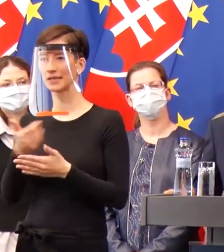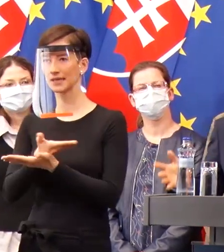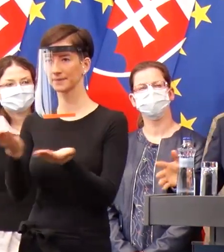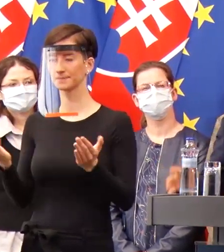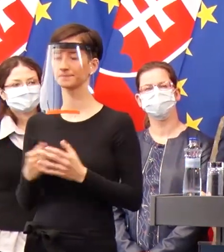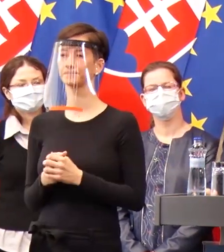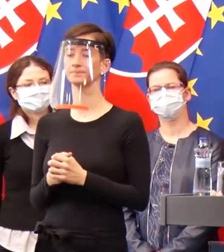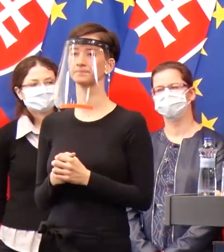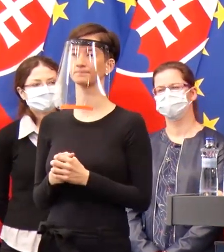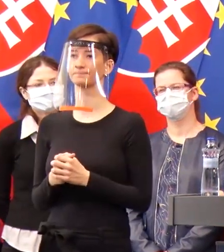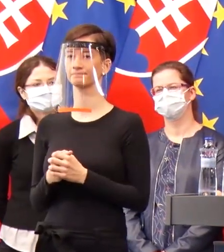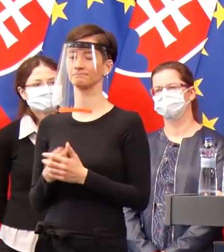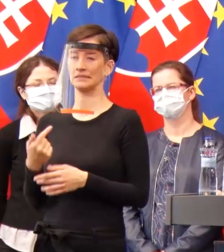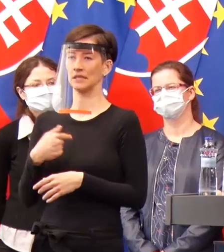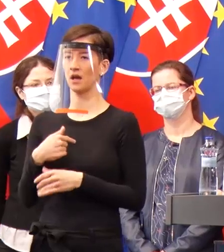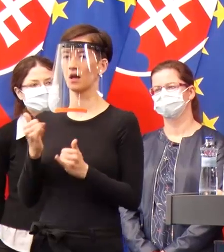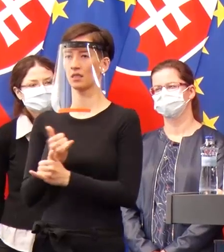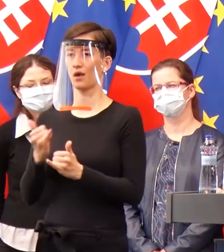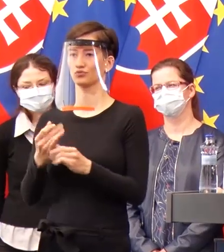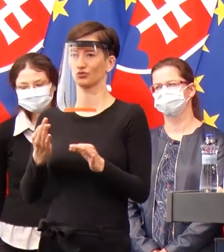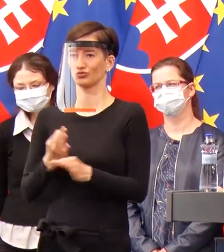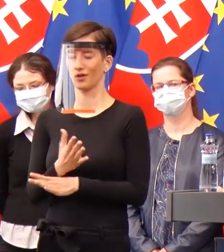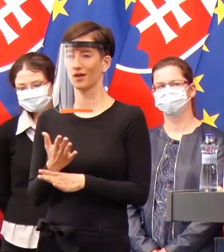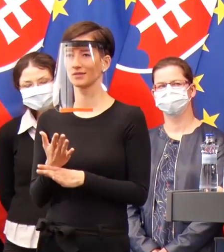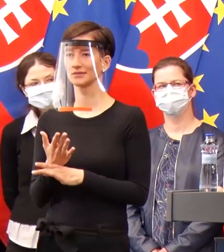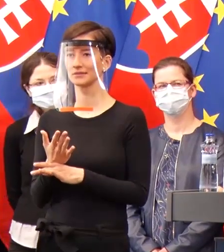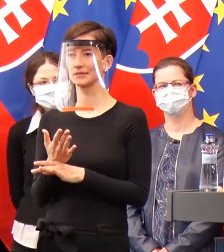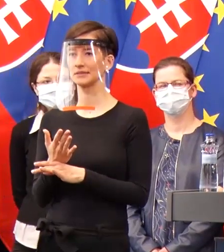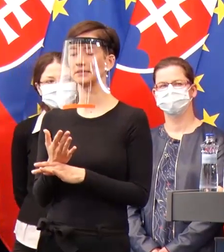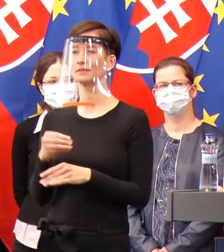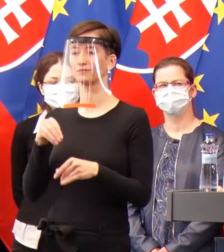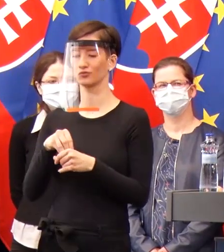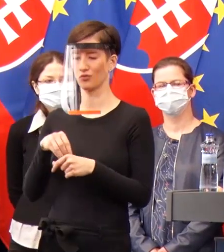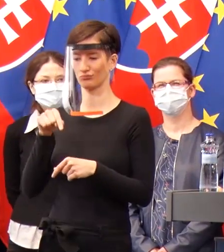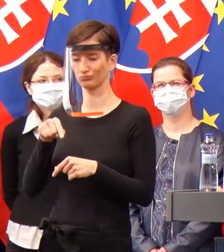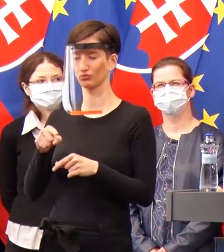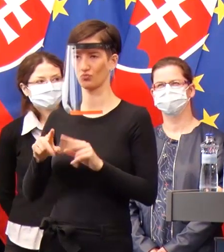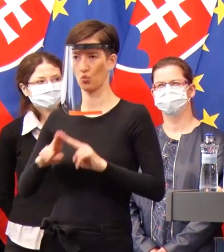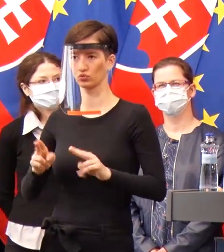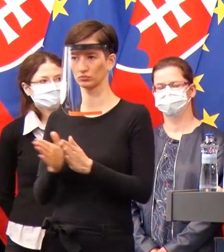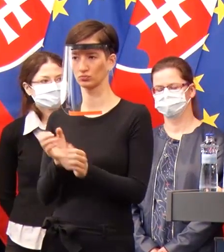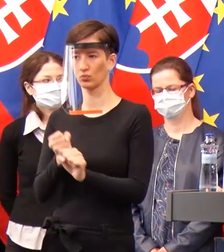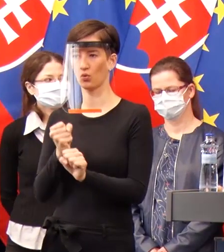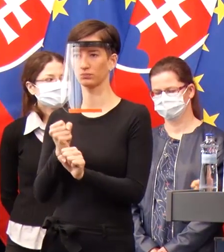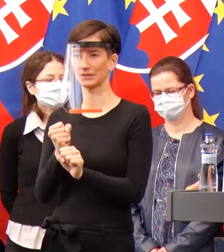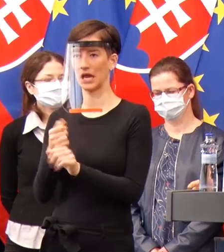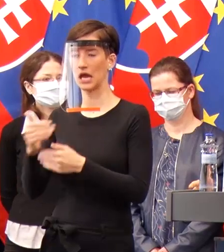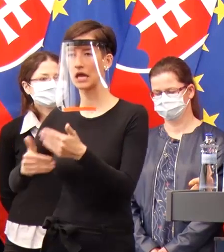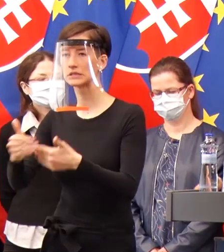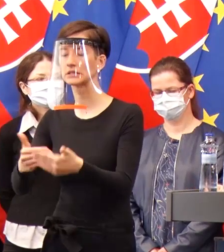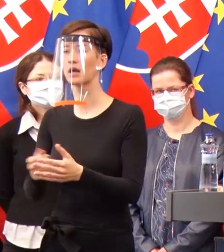V prvom ráde sme veľmi šťastní, že môžeme byť v takejto jedinečnej spolupráci, či sú to